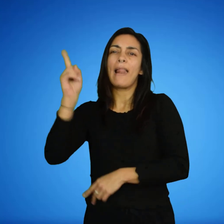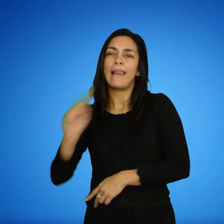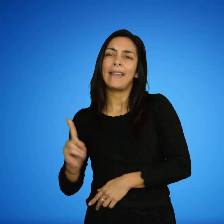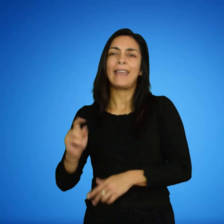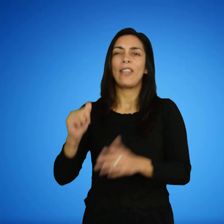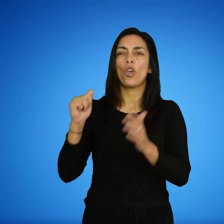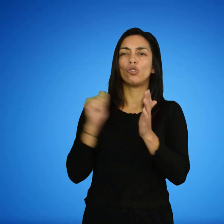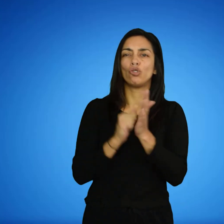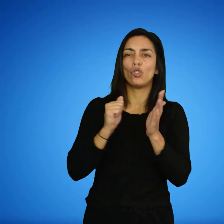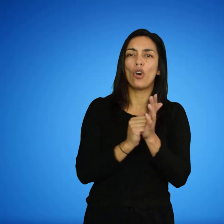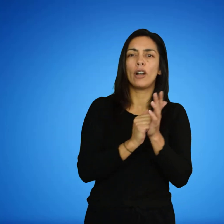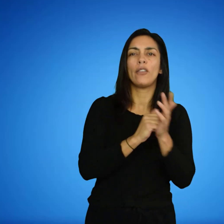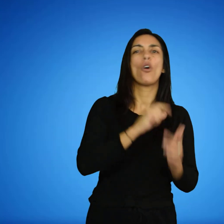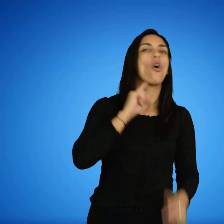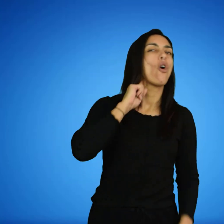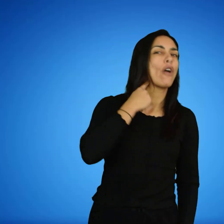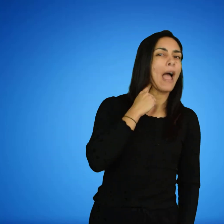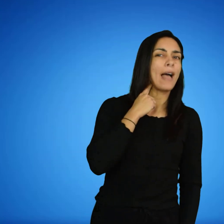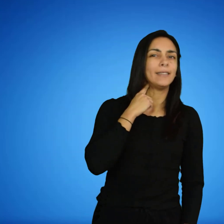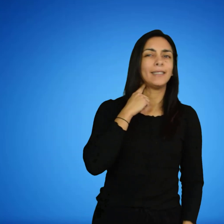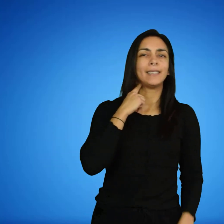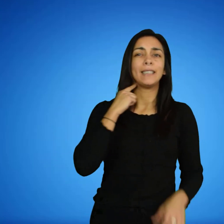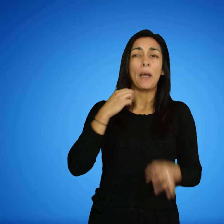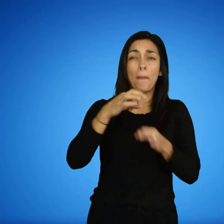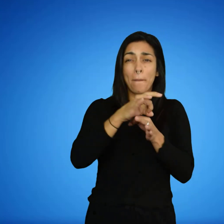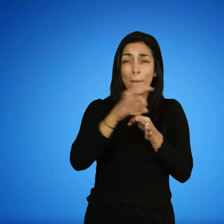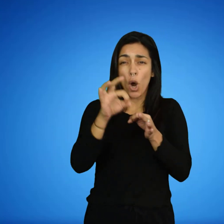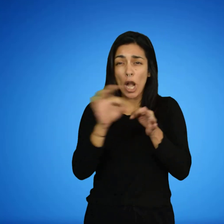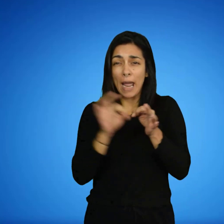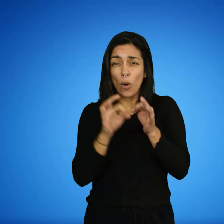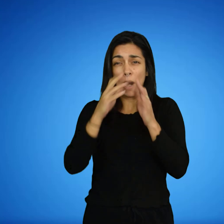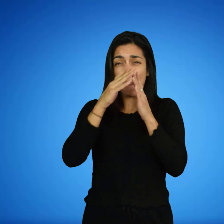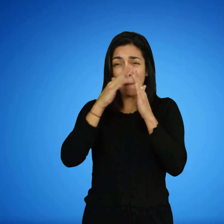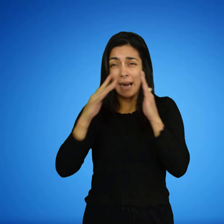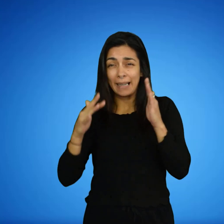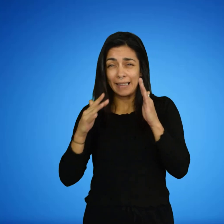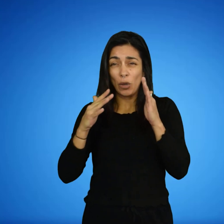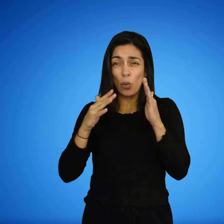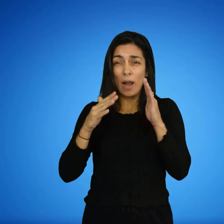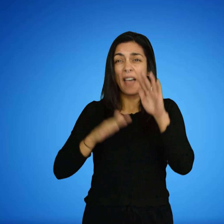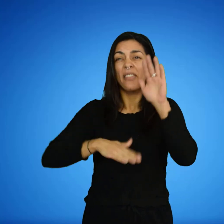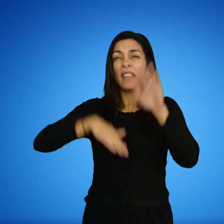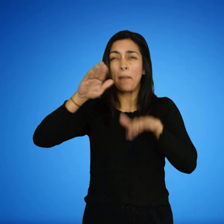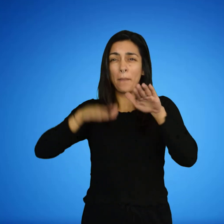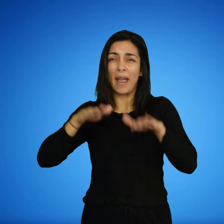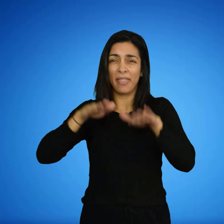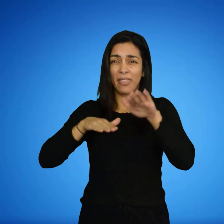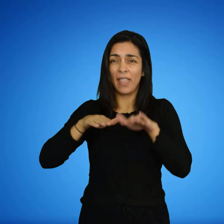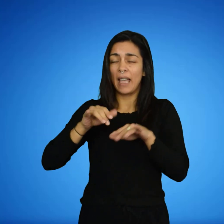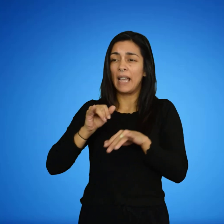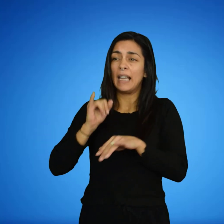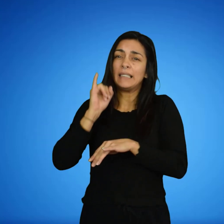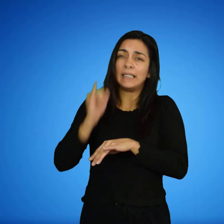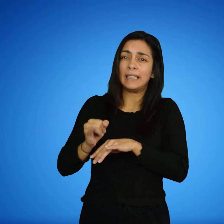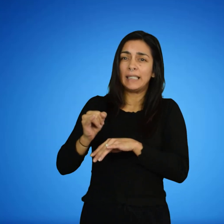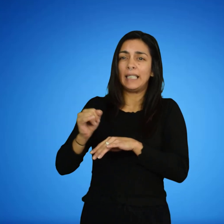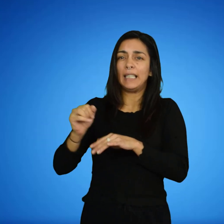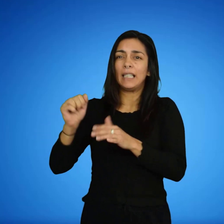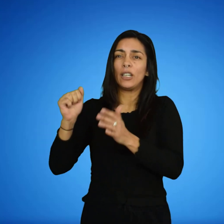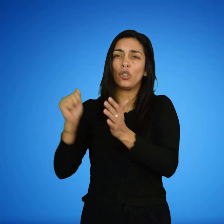las partículas en uno u otro estado, determinadas no solo por el tipo de moléculas sino por las interacciones entre